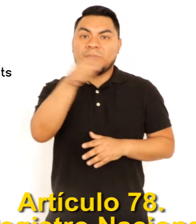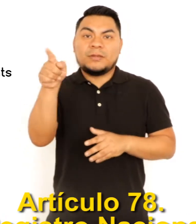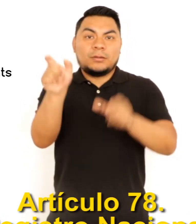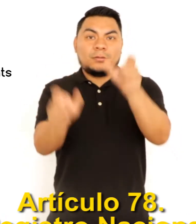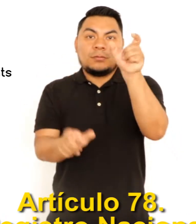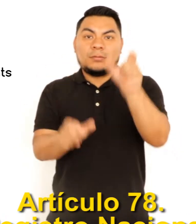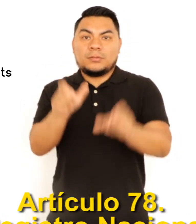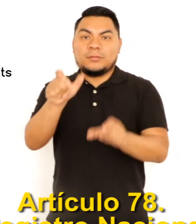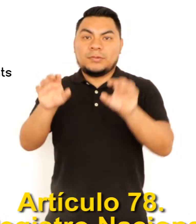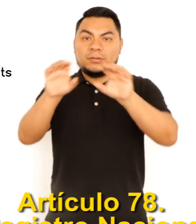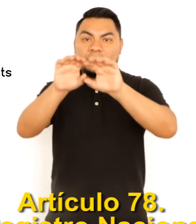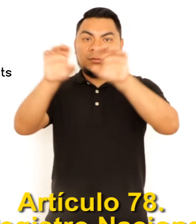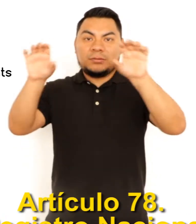ARTÍCULO 78